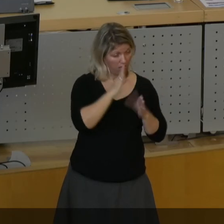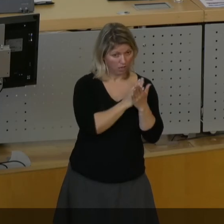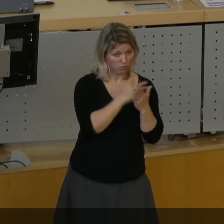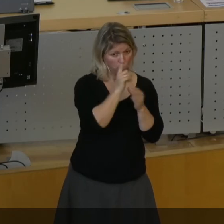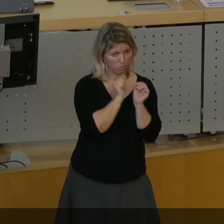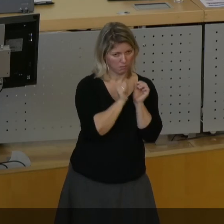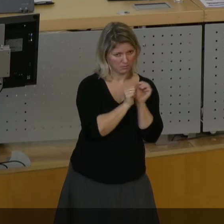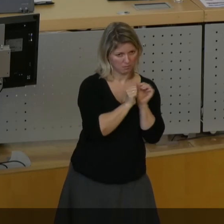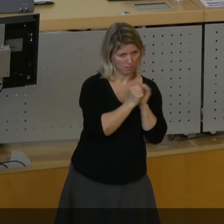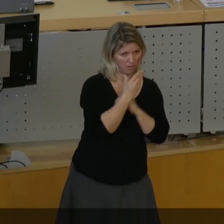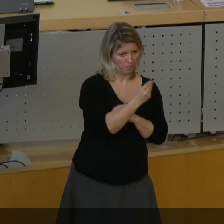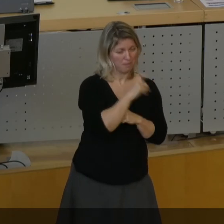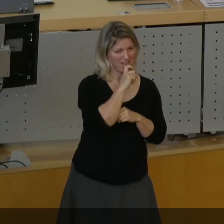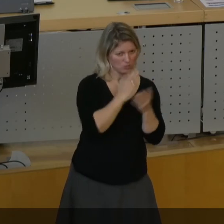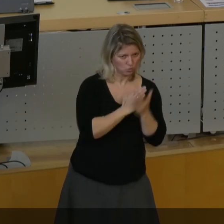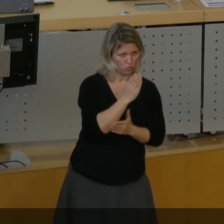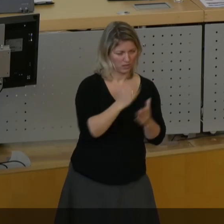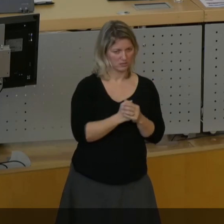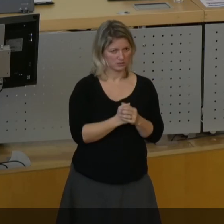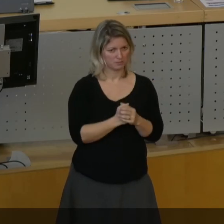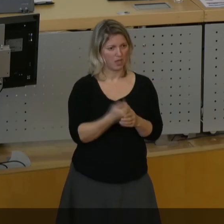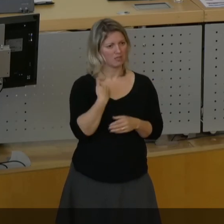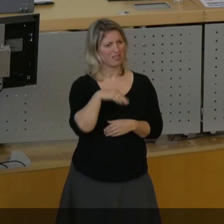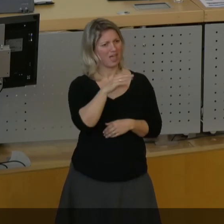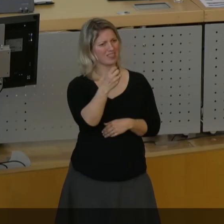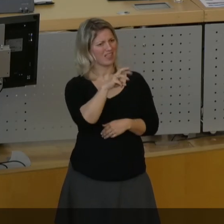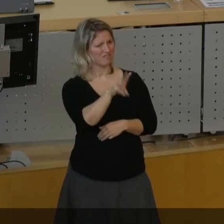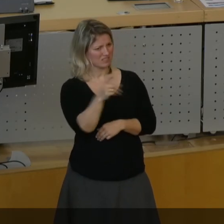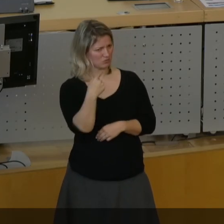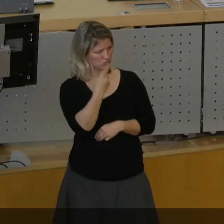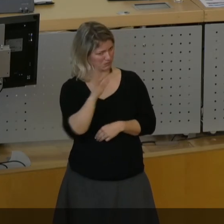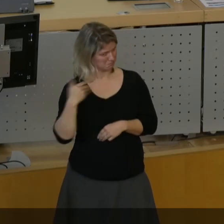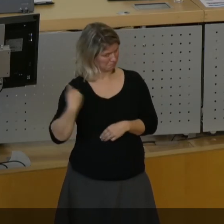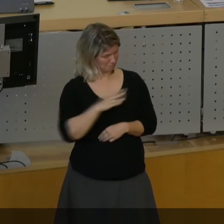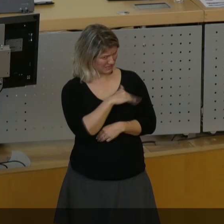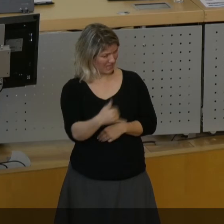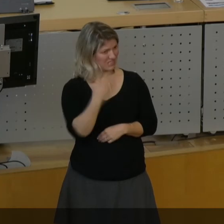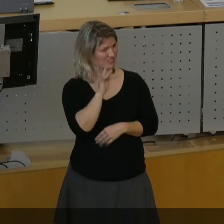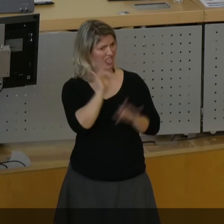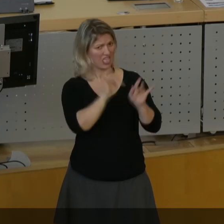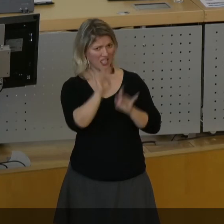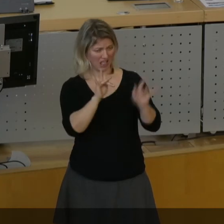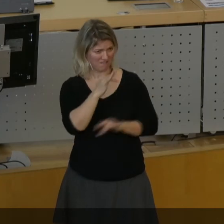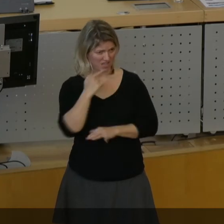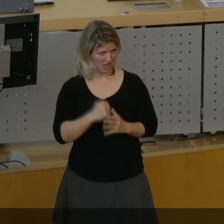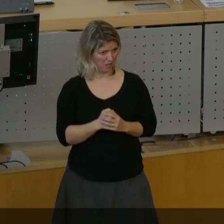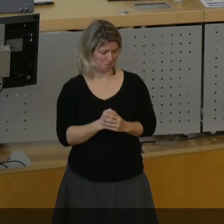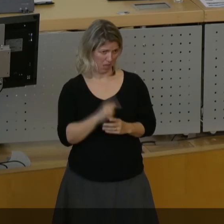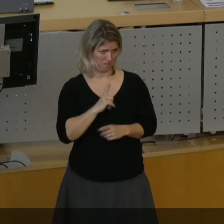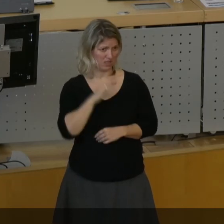Dann haben wir das Gehetze. Herr Drews habe ich fleißig gehetzt. Ich bin gespannt, was wir nachher schön twittern werden. Ich lese da mal nach.